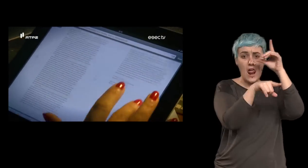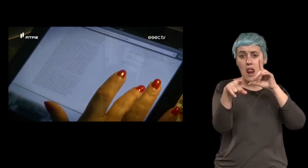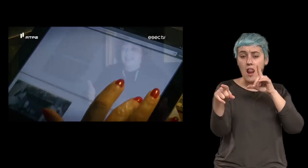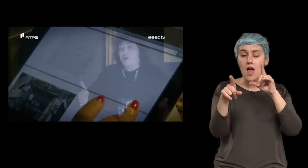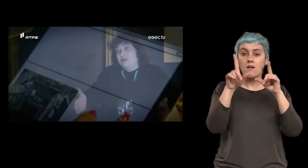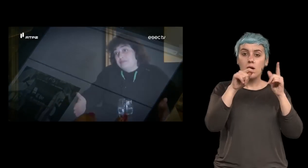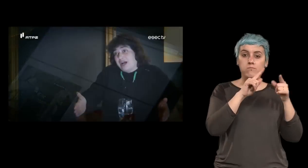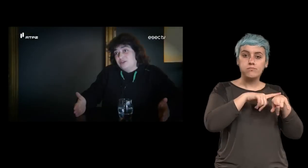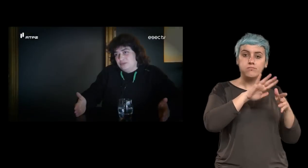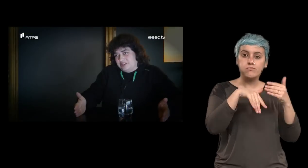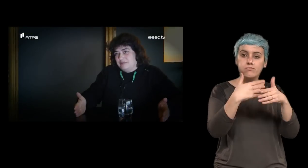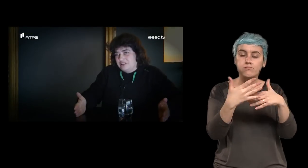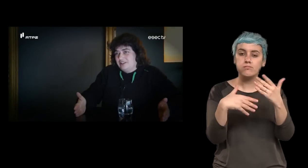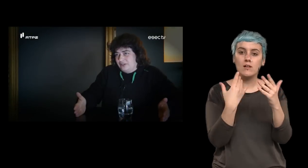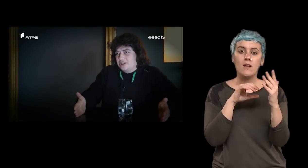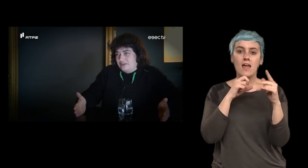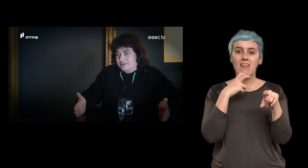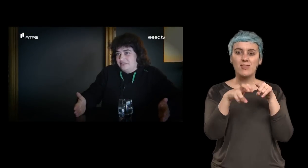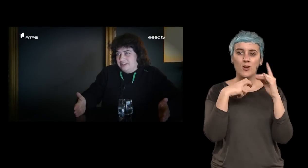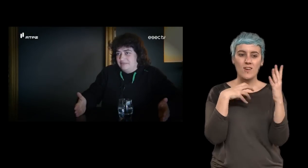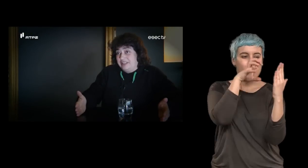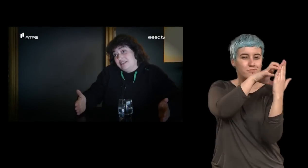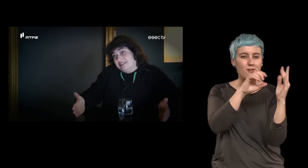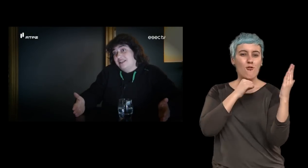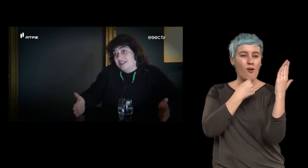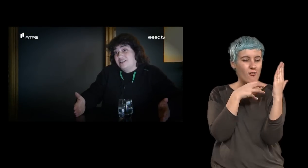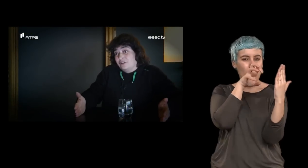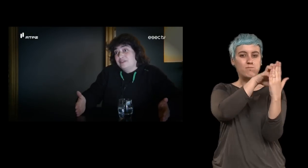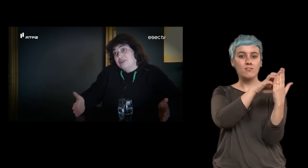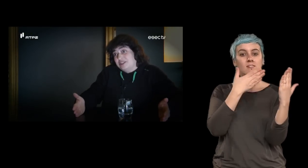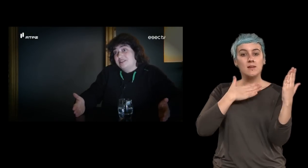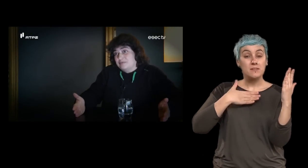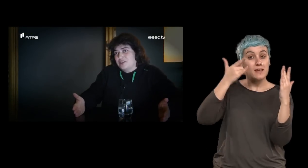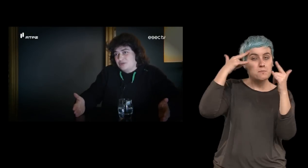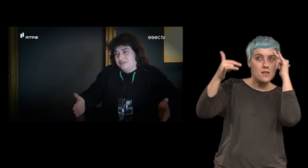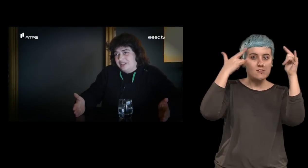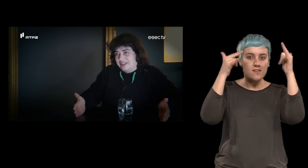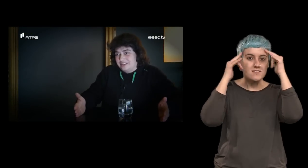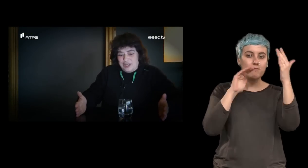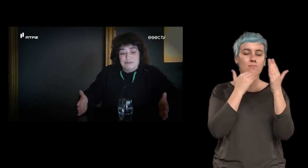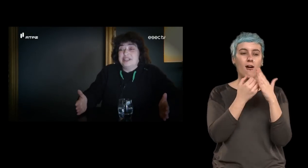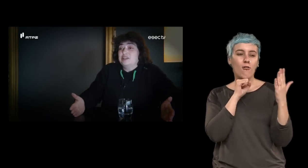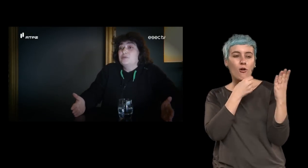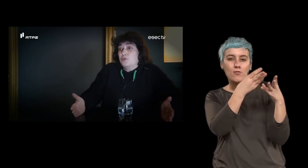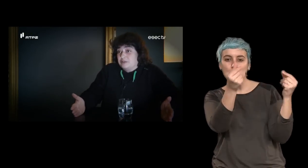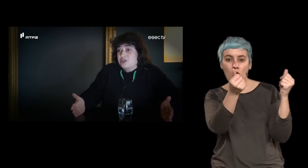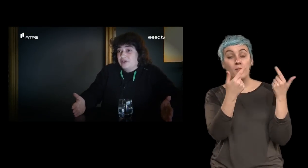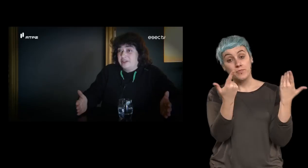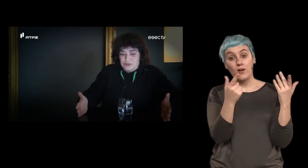até ao impacto das imagens eletrónicas na nossa vida e há necessidade desta nova imaginação para as descodificar. Basicamente os quatro ministros aéreos